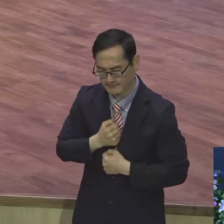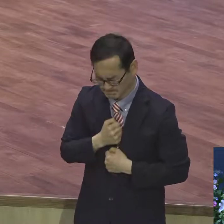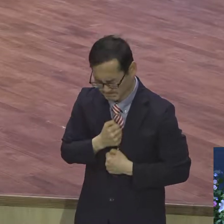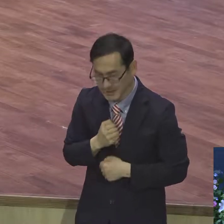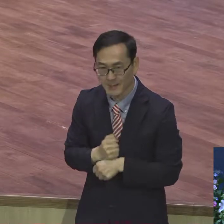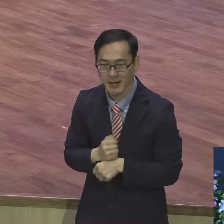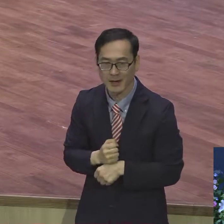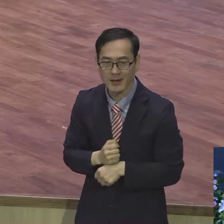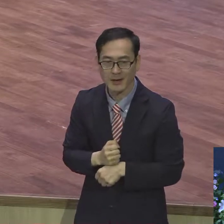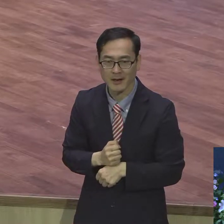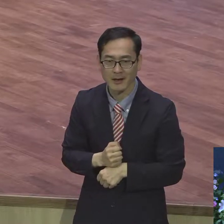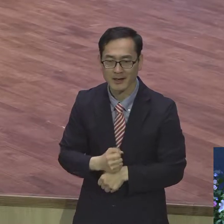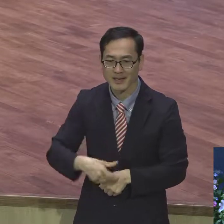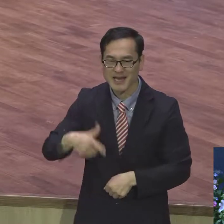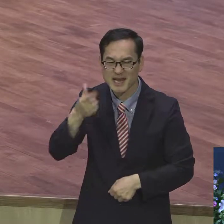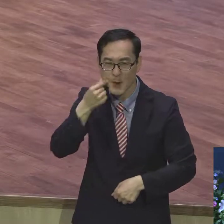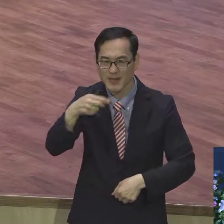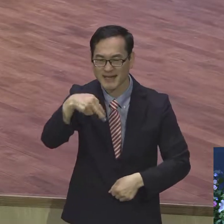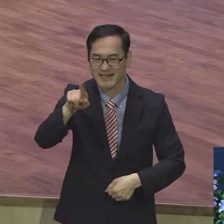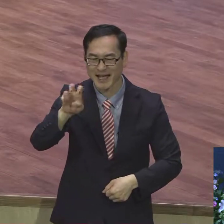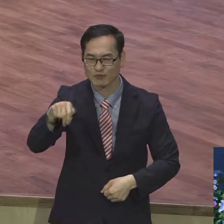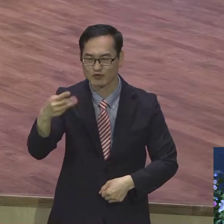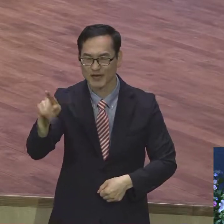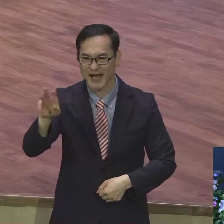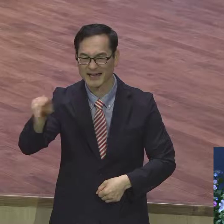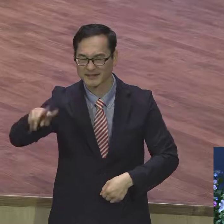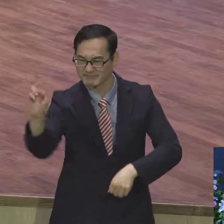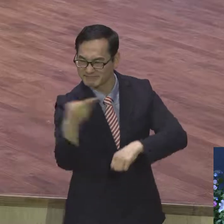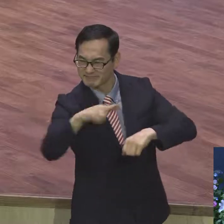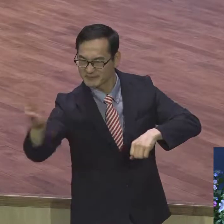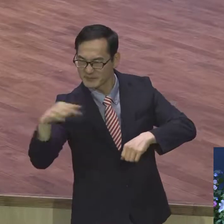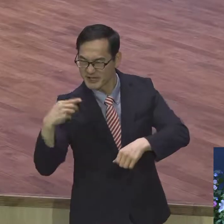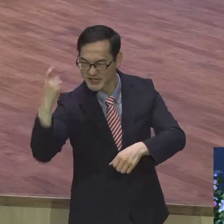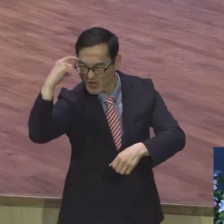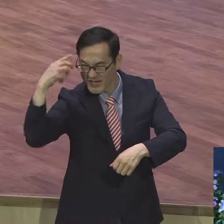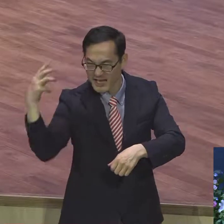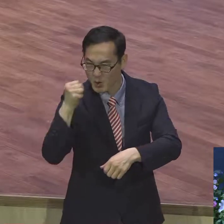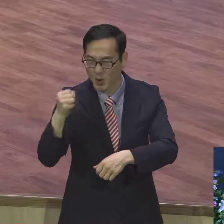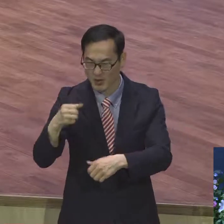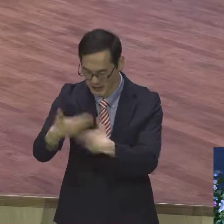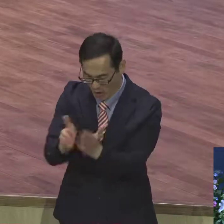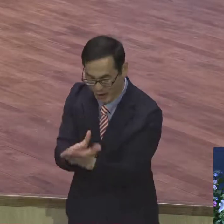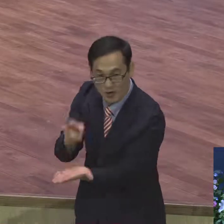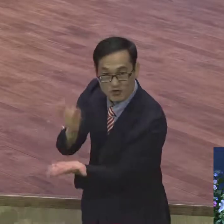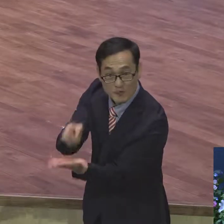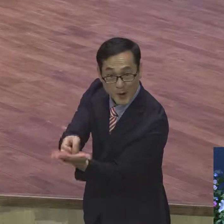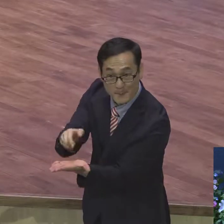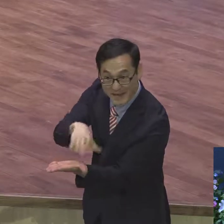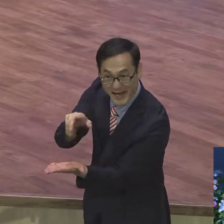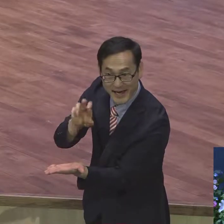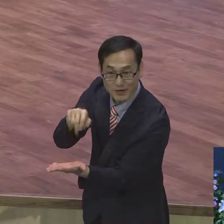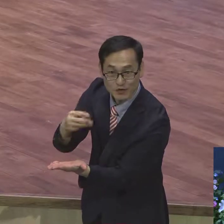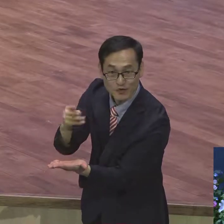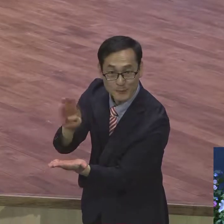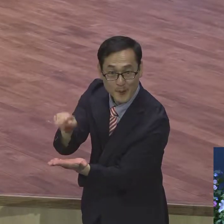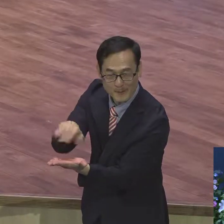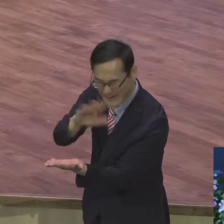사무라의 정신을 가지고 내가 이 성경에 나오는 모든 일법을 내가 지켜서 정정당당하게 내